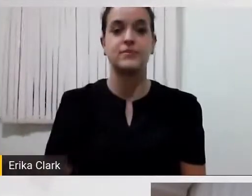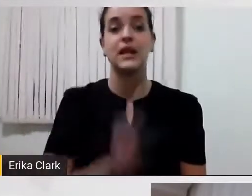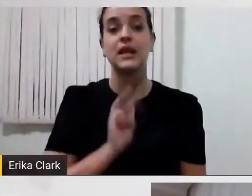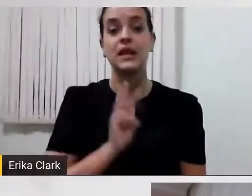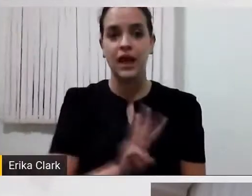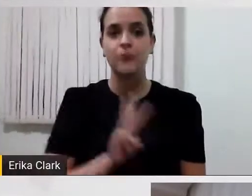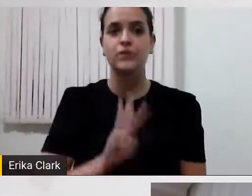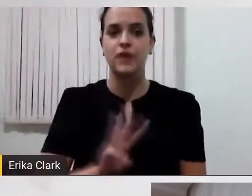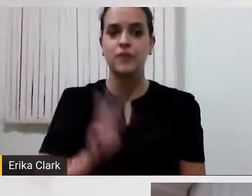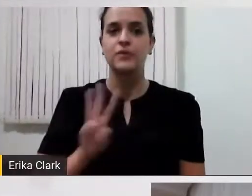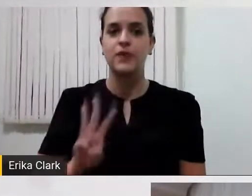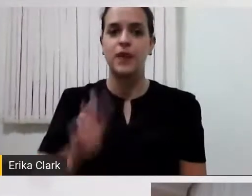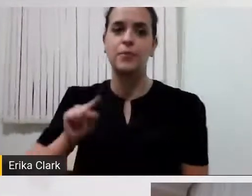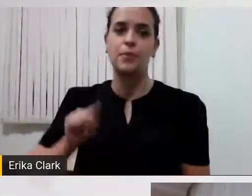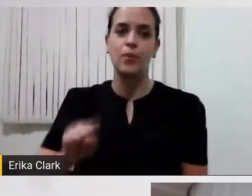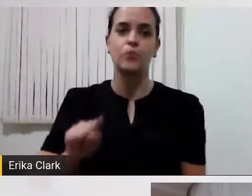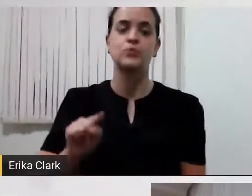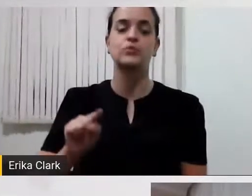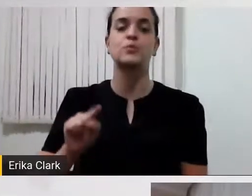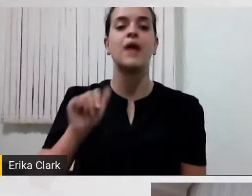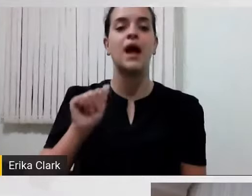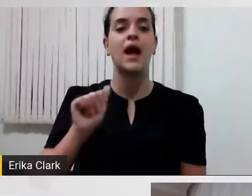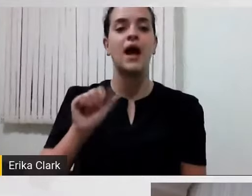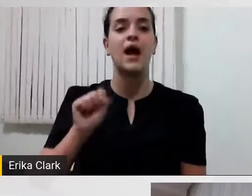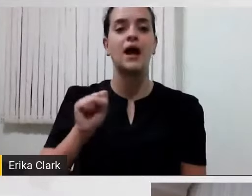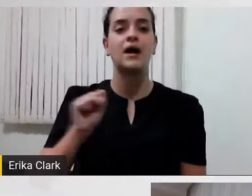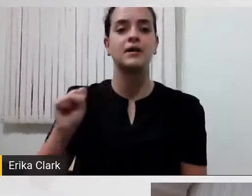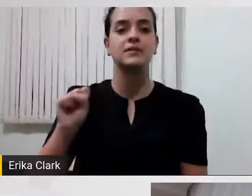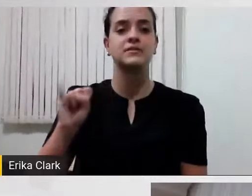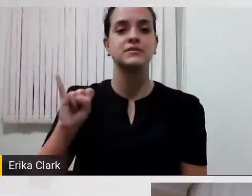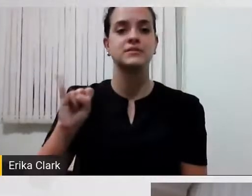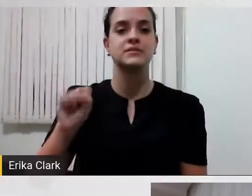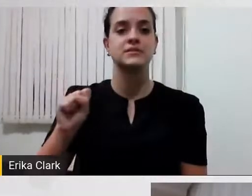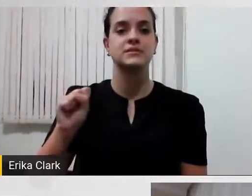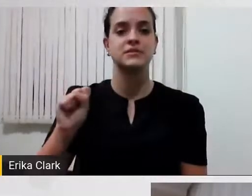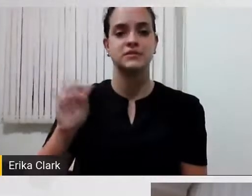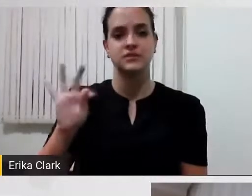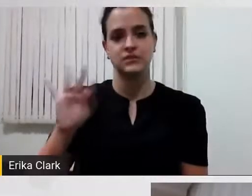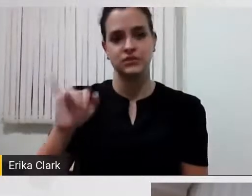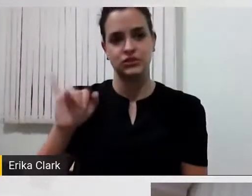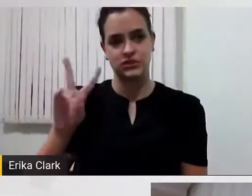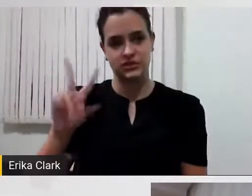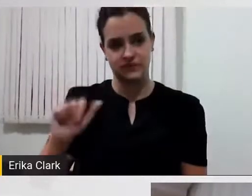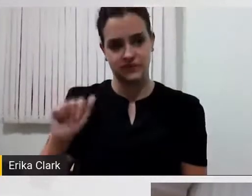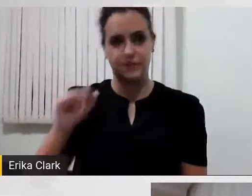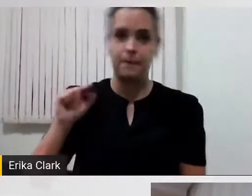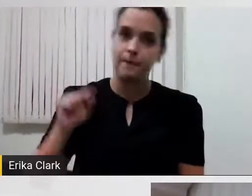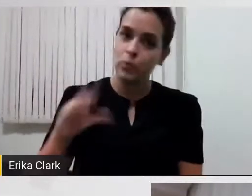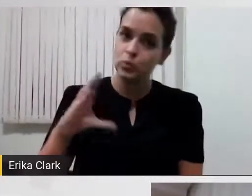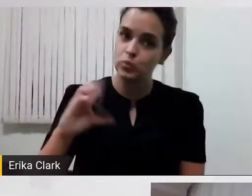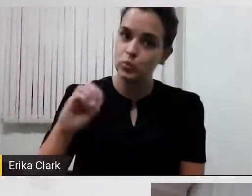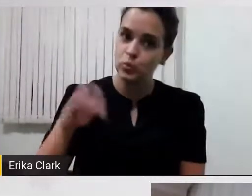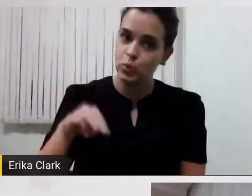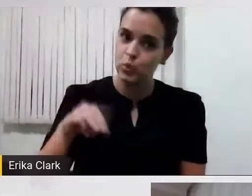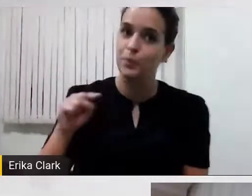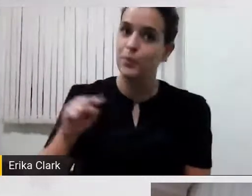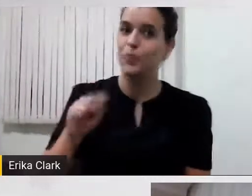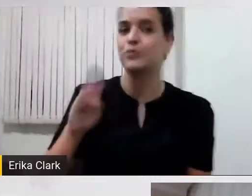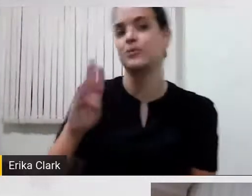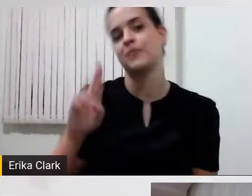.br e ali vocês vão encontrar... A gente procura espalhar o que a gente pode,